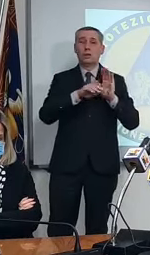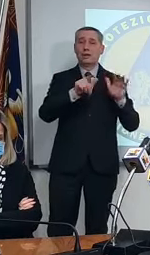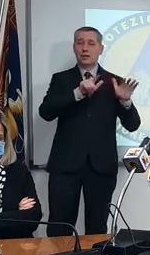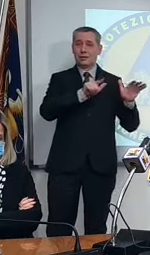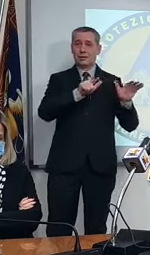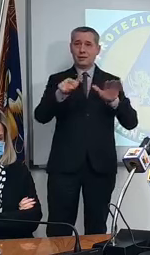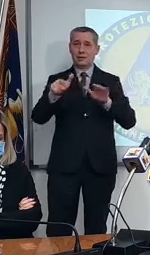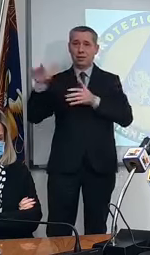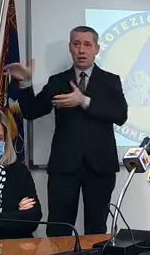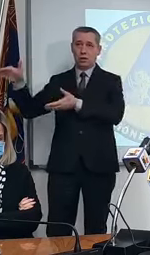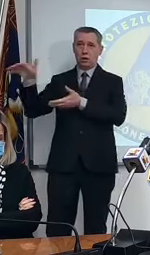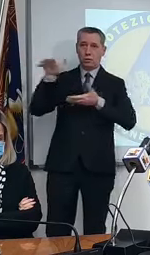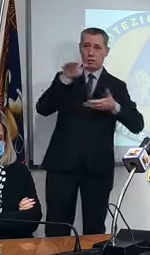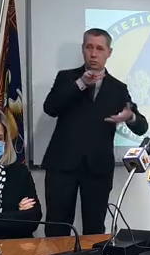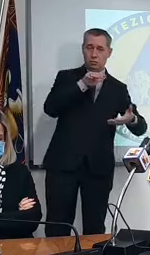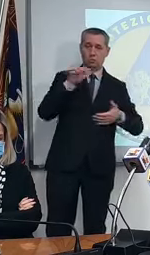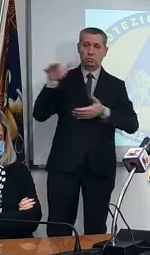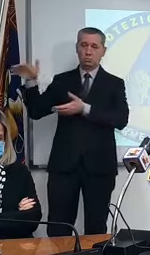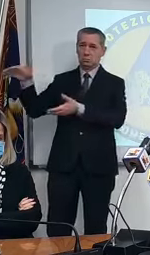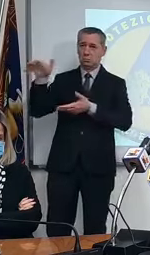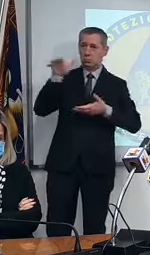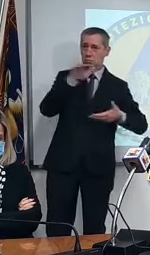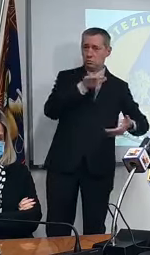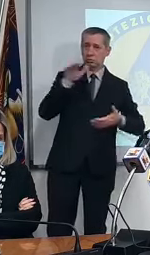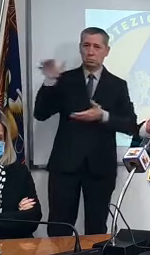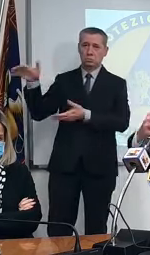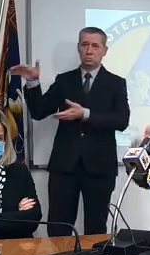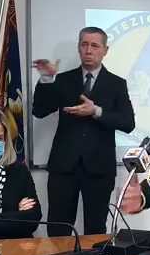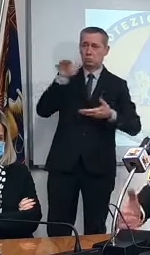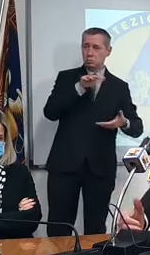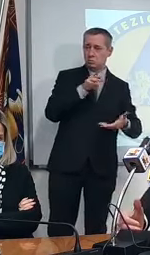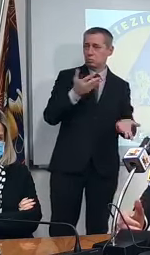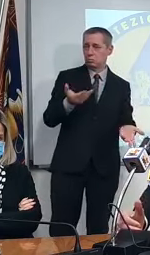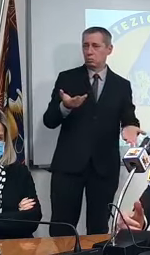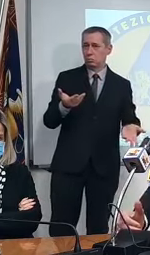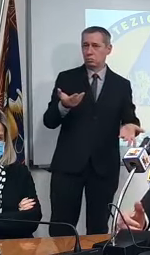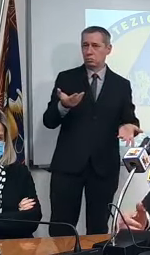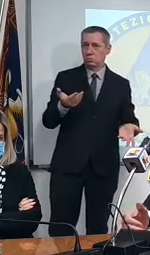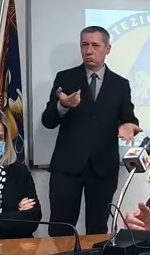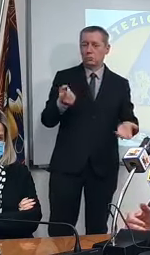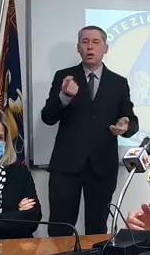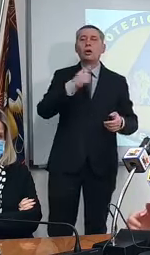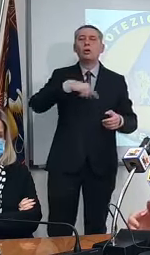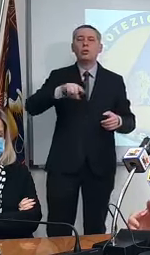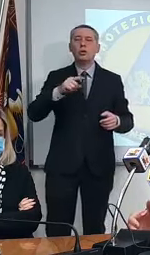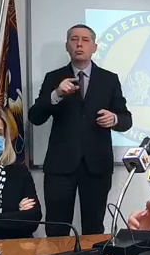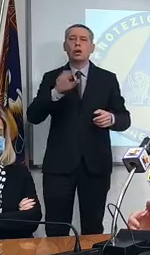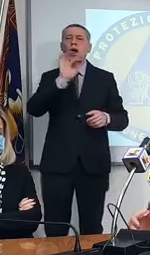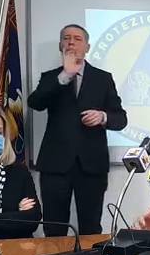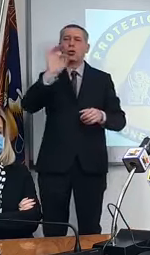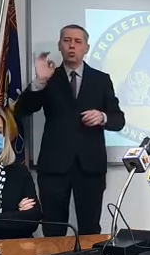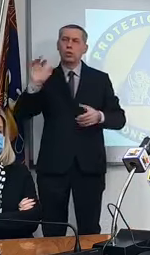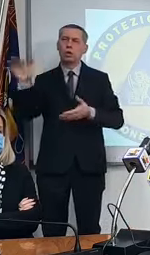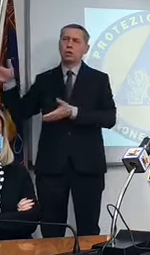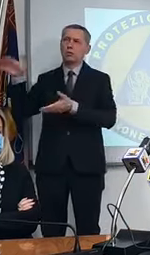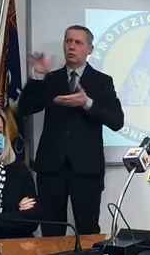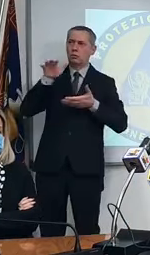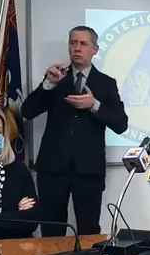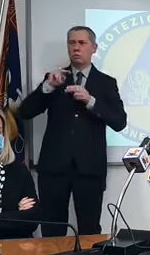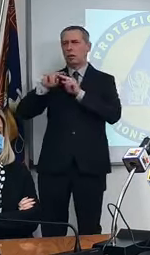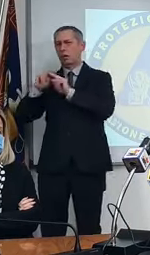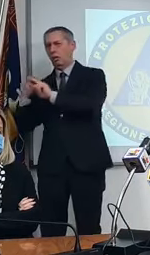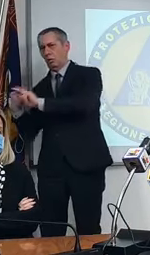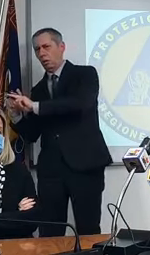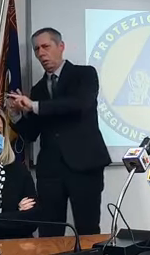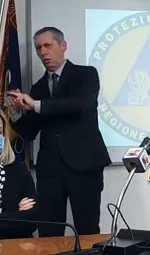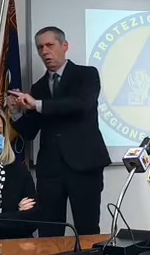spalmare in sette giorni e dopo avanzartene un po' anche per la settimana successiva come fa qualcuno in giro per l'Italia e facciamo in cinque